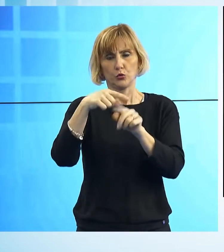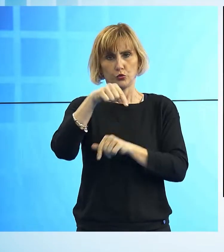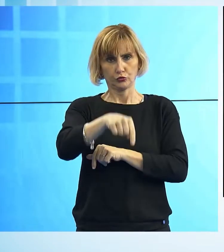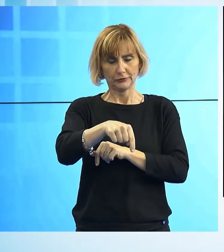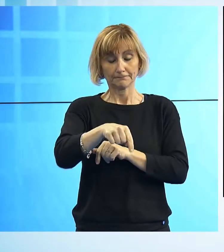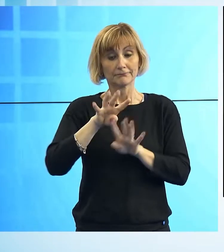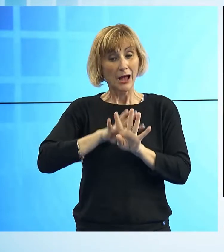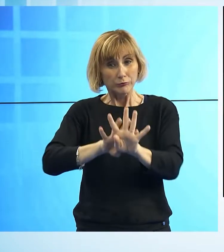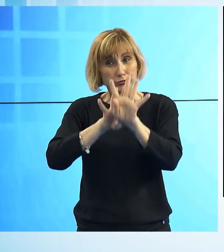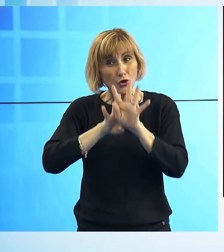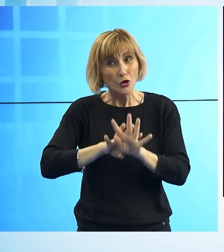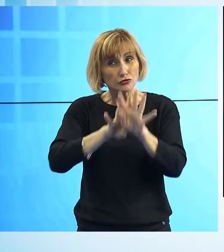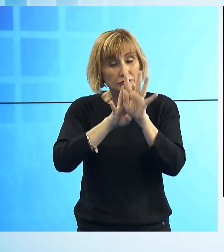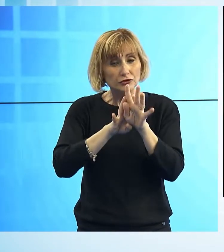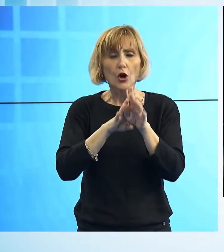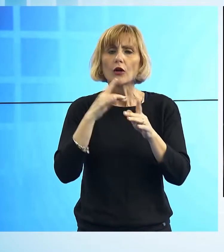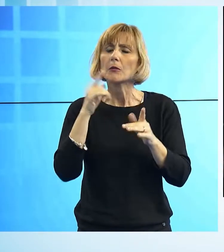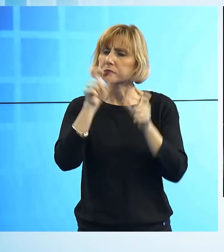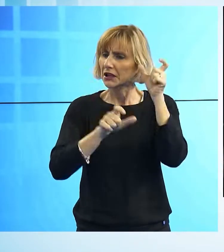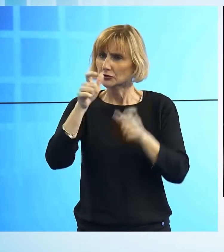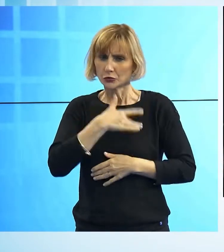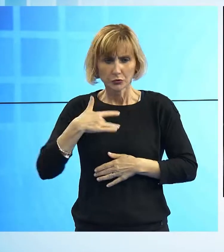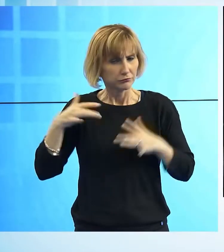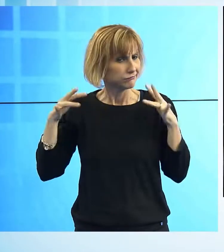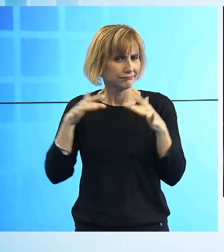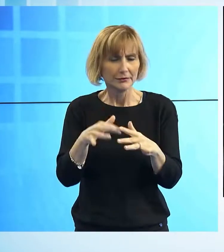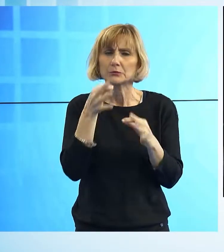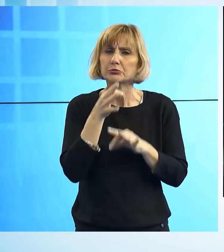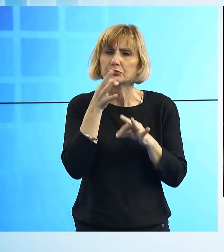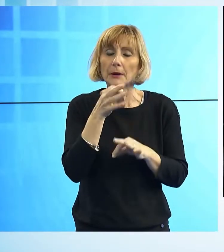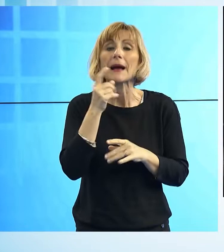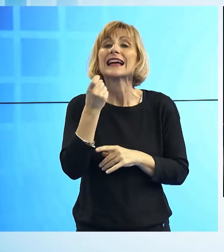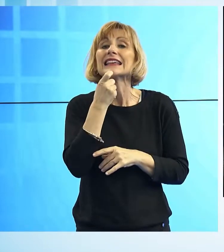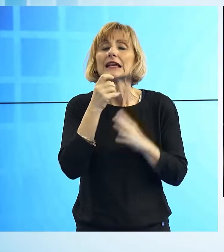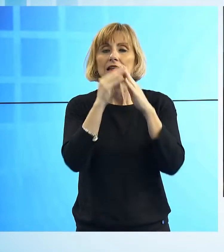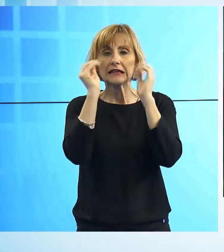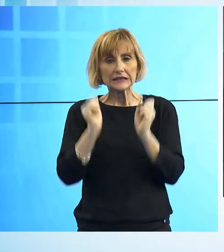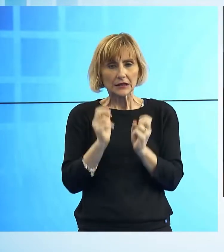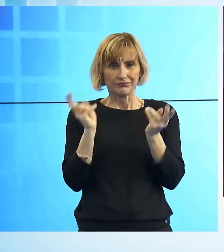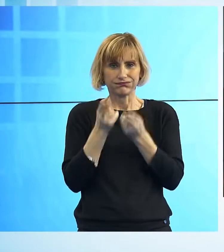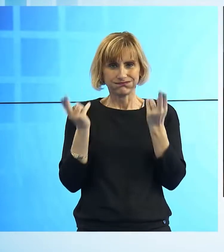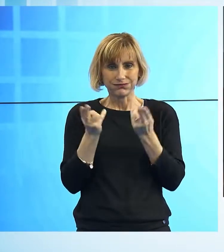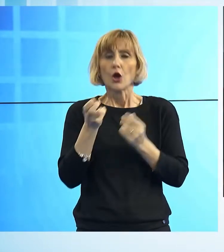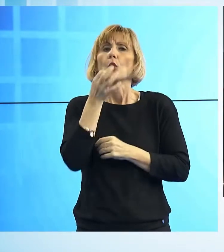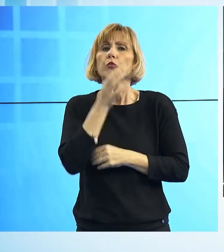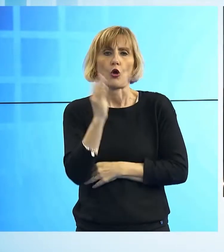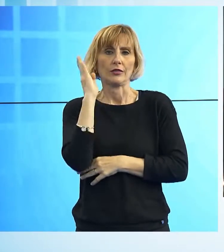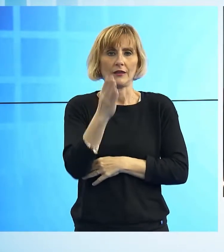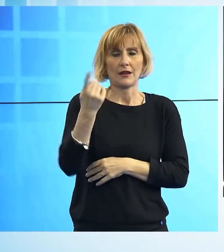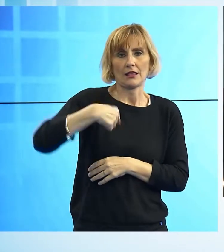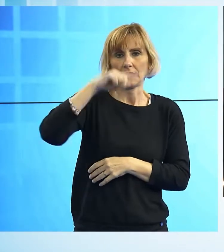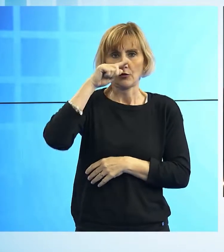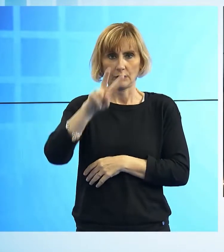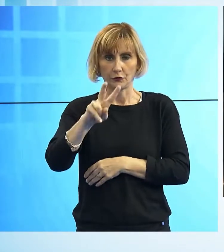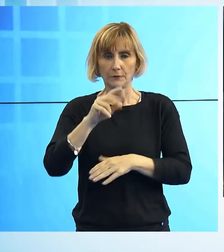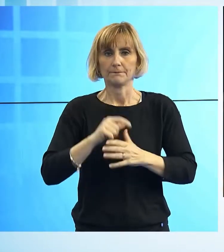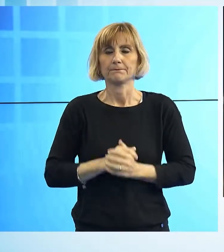processione quest'anno è aperta a tutta la cittadinanza ma per chi fosse impossibilitato potrà essere seguita in diretta sulla nostra emittente.